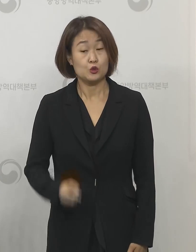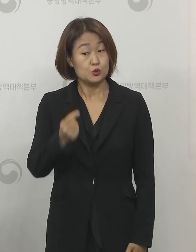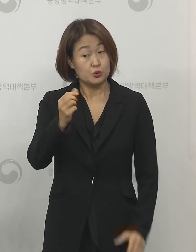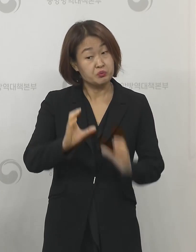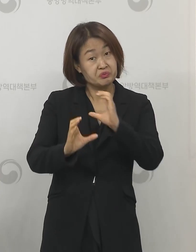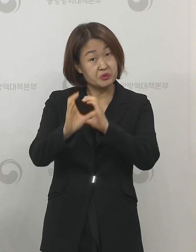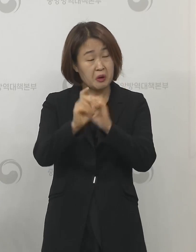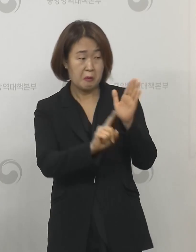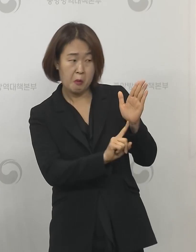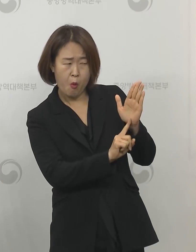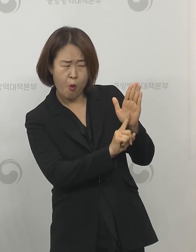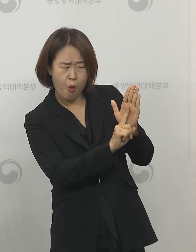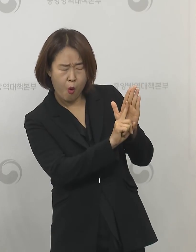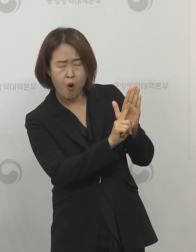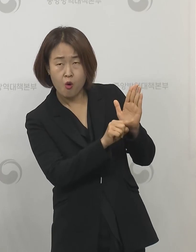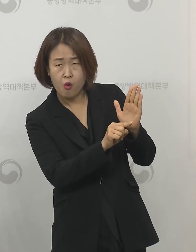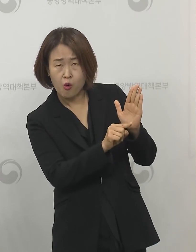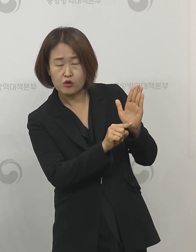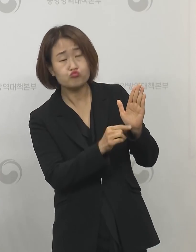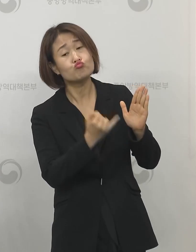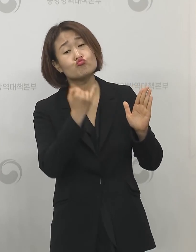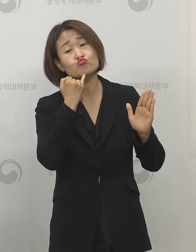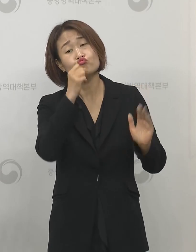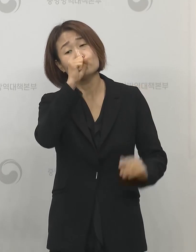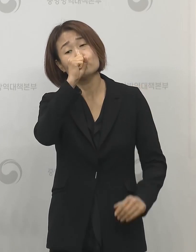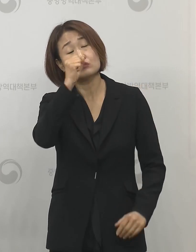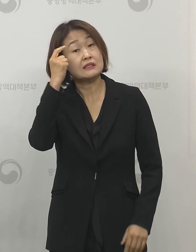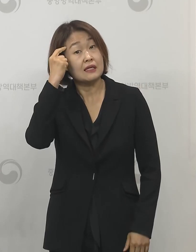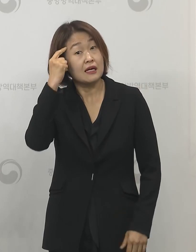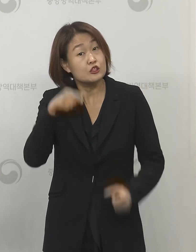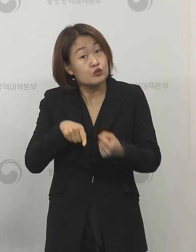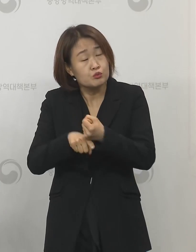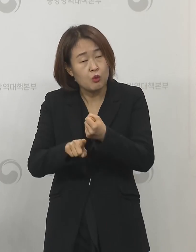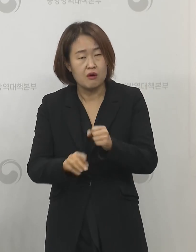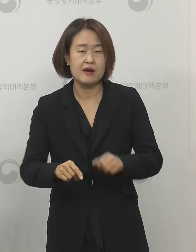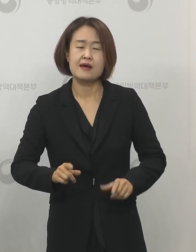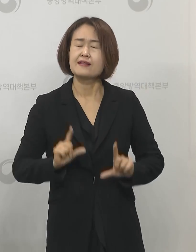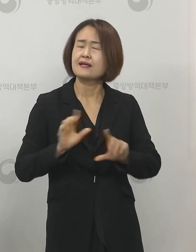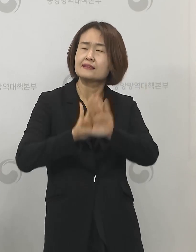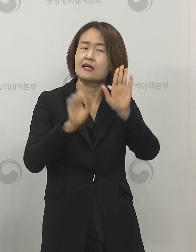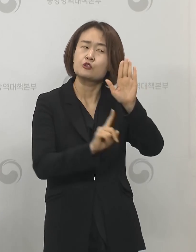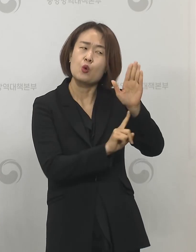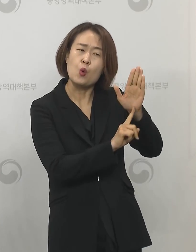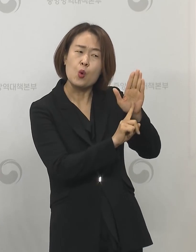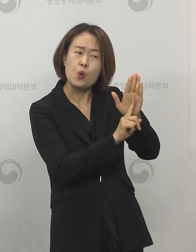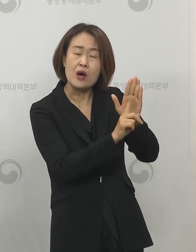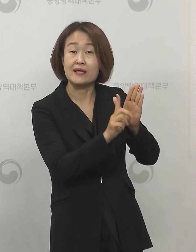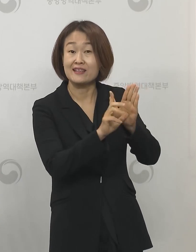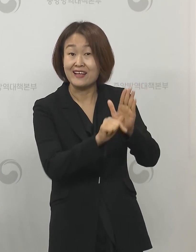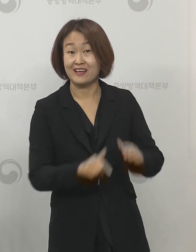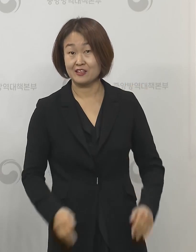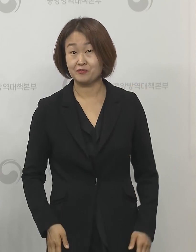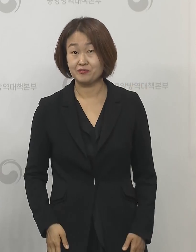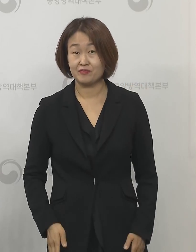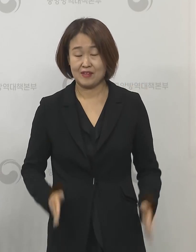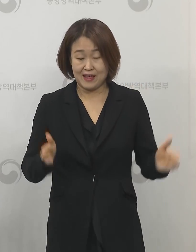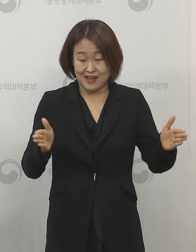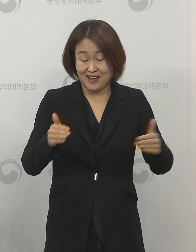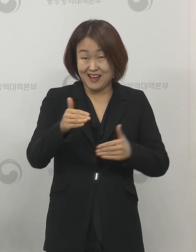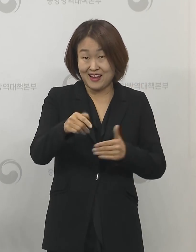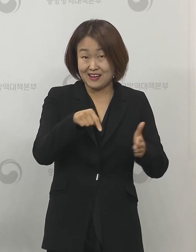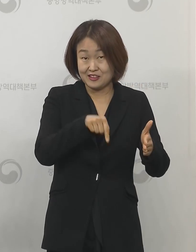기온 상승을 긍정적으로 보는 것은 기온이 올라가면 좀 더 실내의 그런